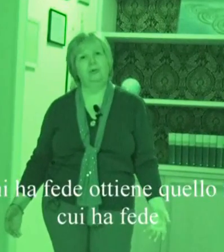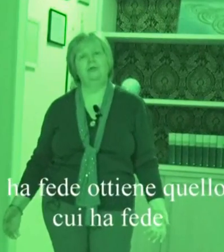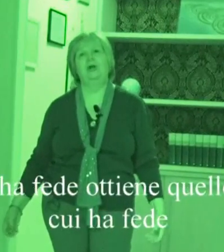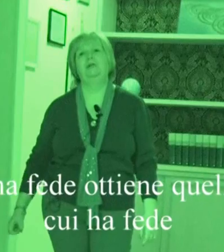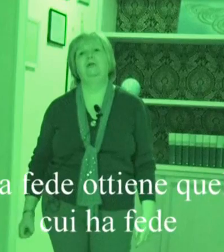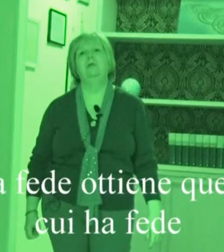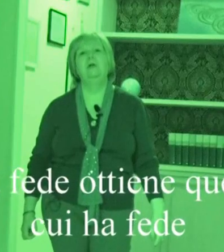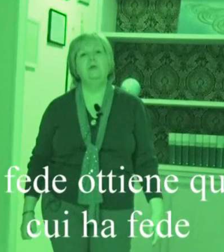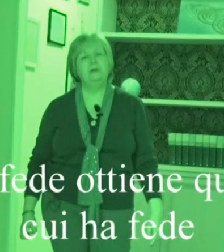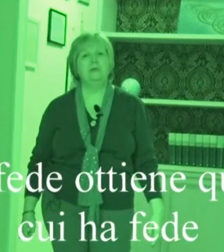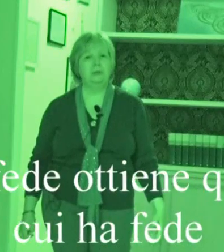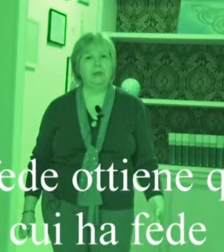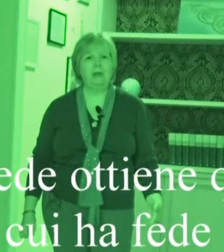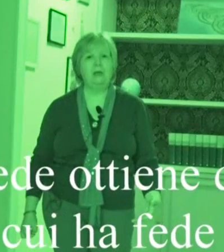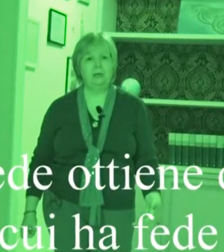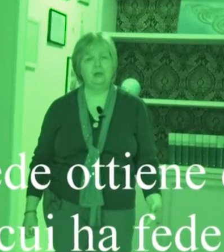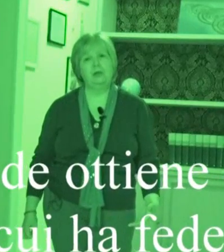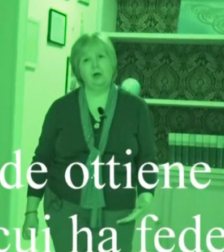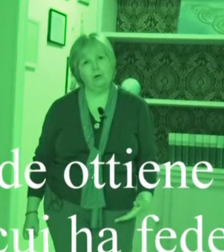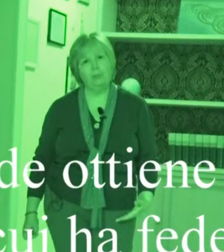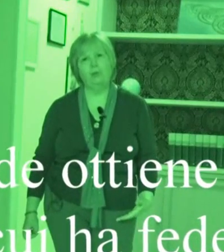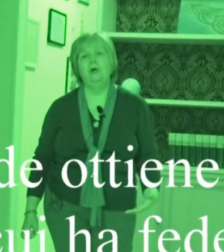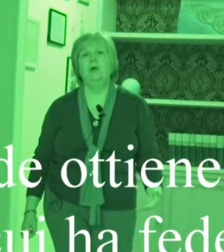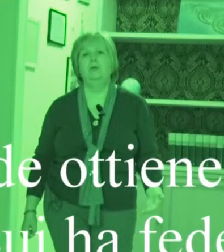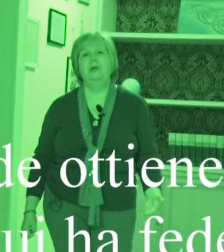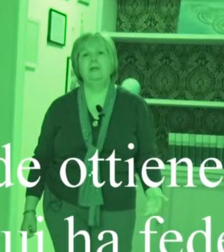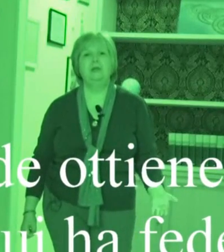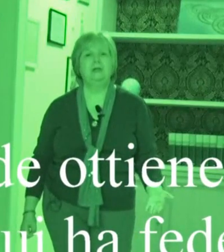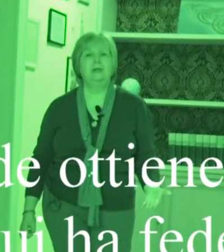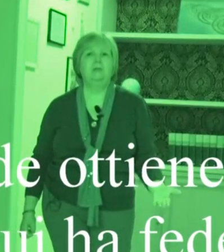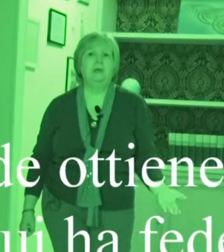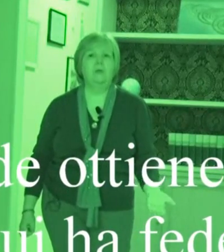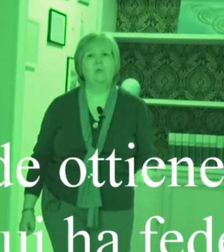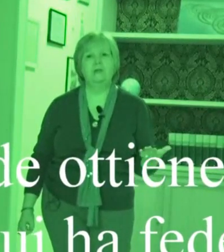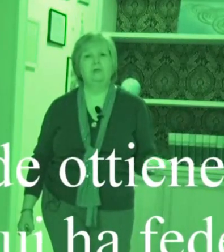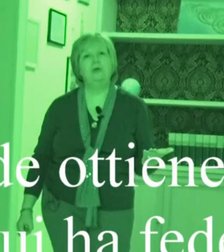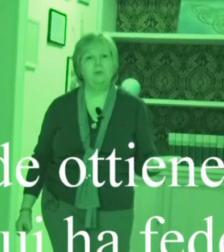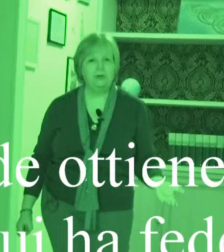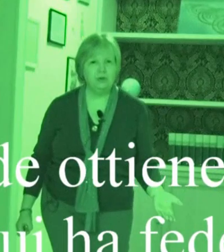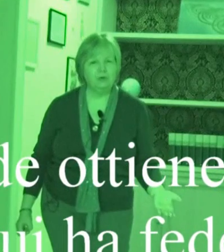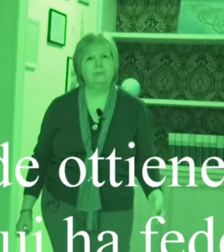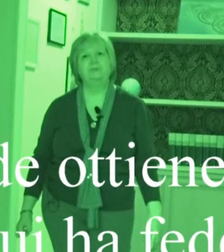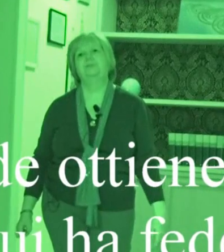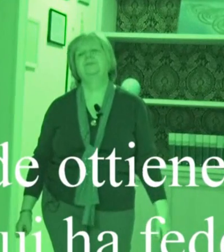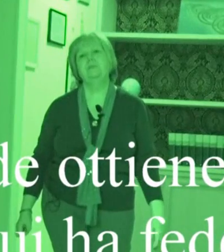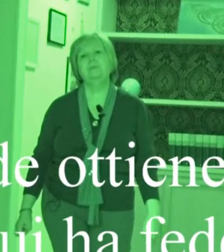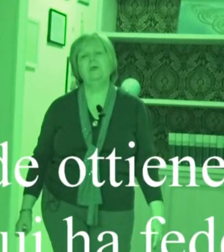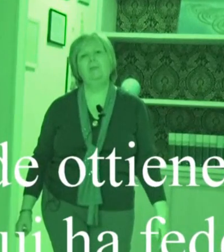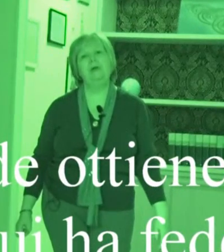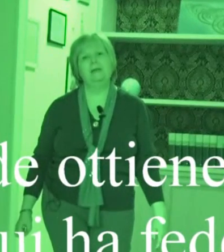energetico, quindi sostenere l'energia nel corpo, un'energia di, chiamiamola salute e guarigione, abbinata